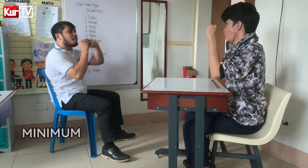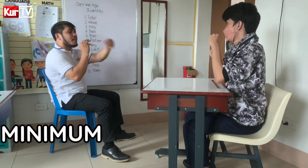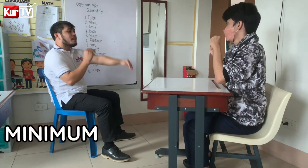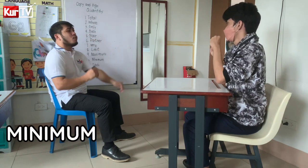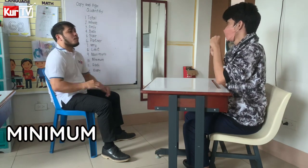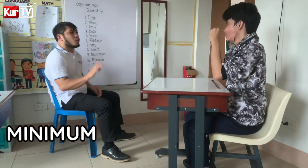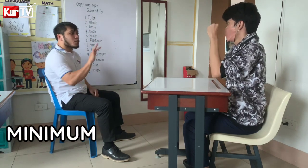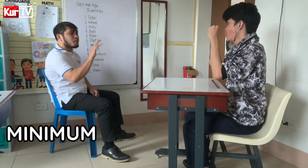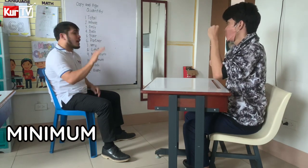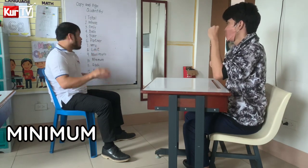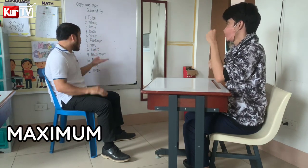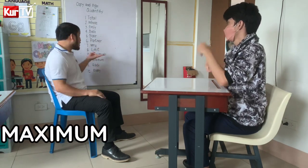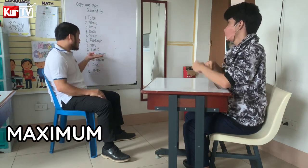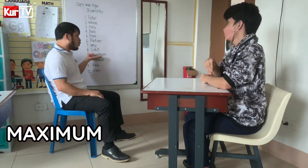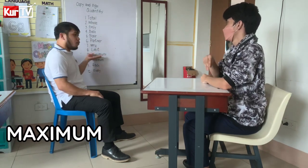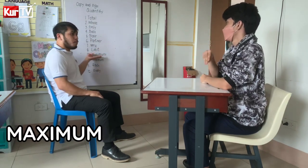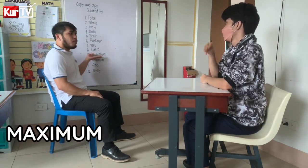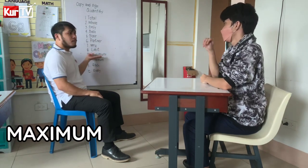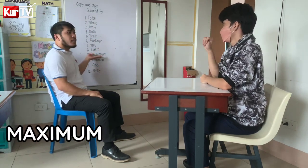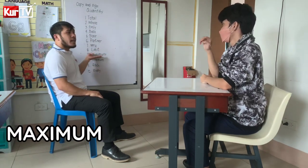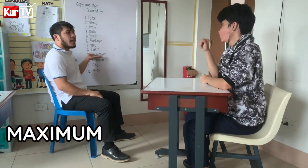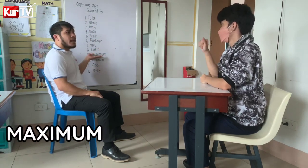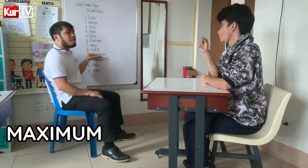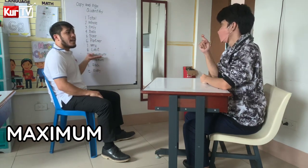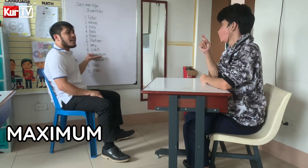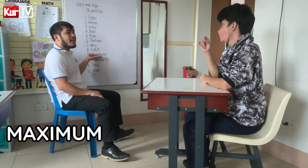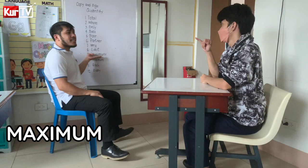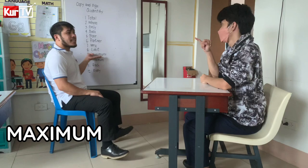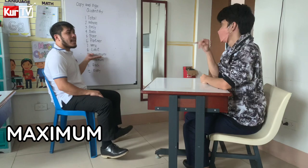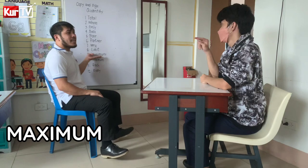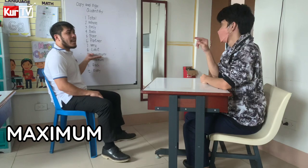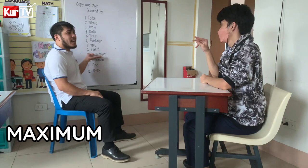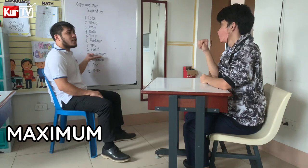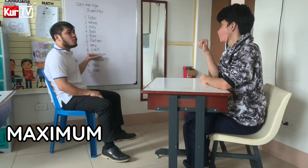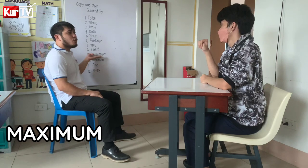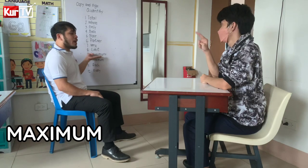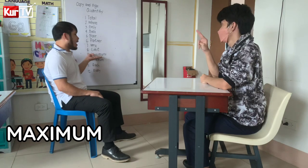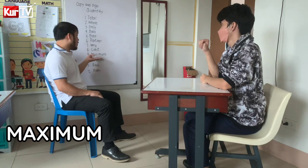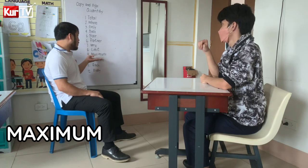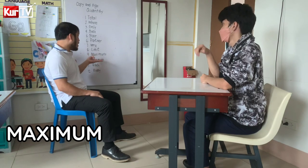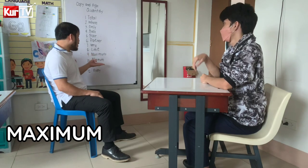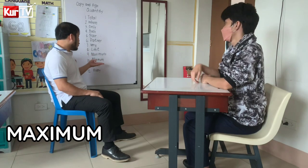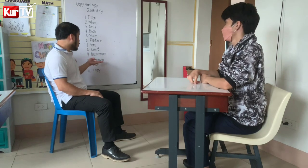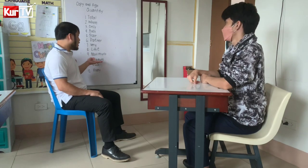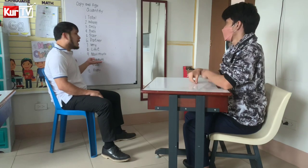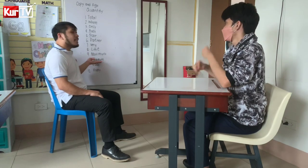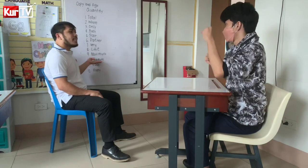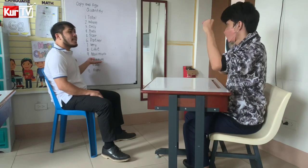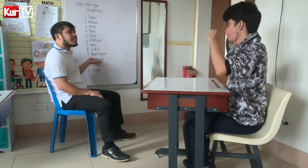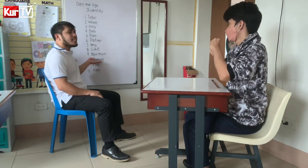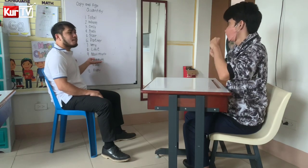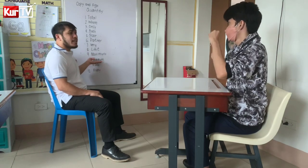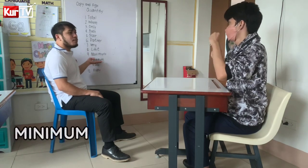minimum. You spell maximum. N-A-N-X-I-N-U-M. Very good. Next is minimum.